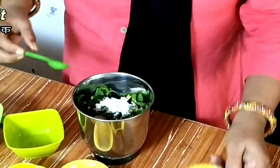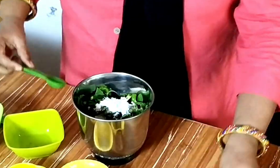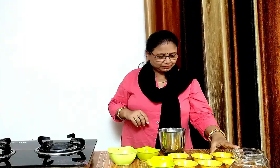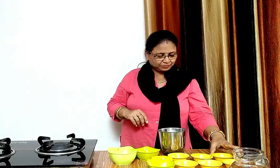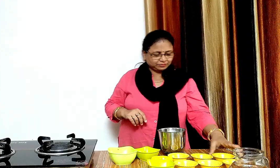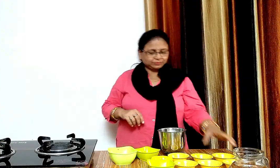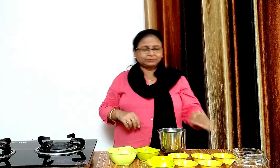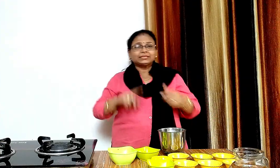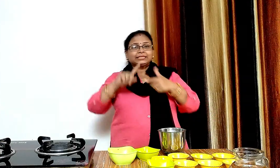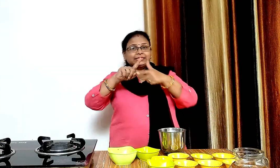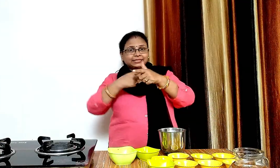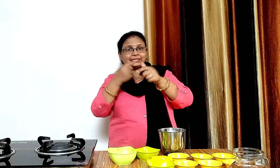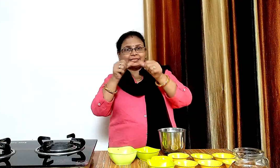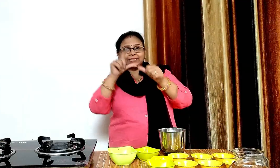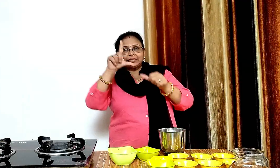एक चमच जीरा मसाला